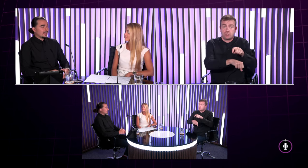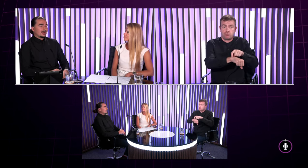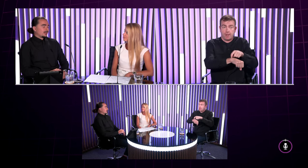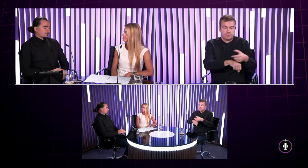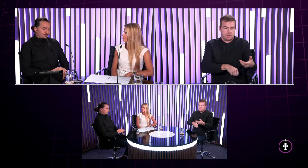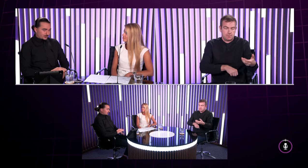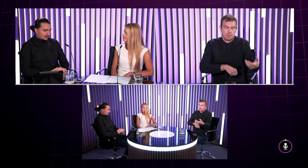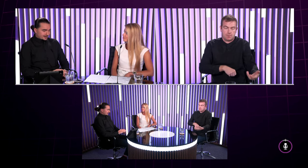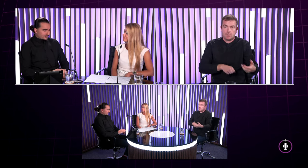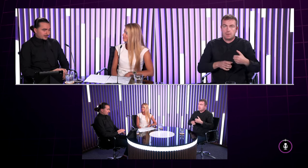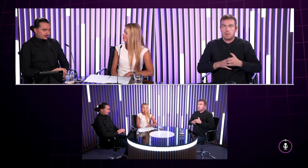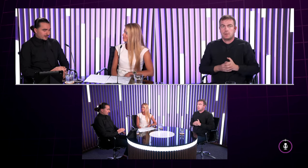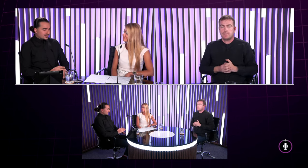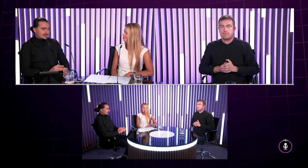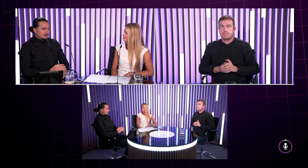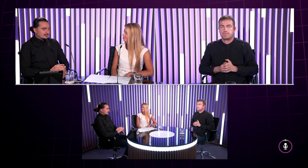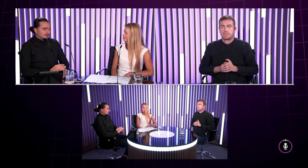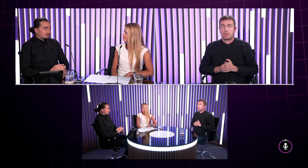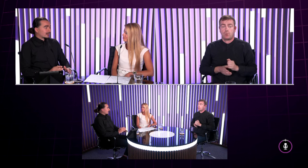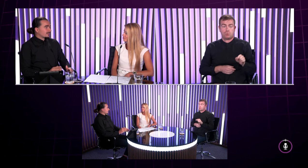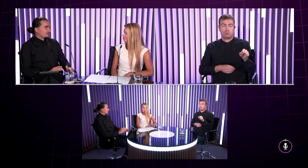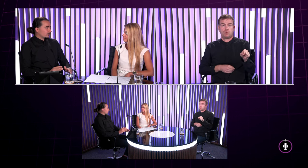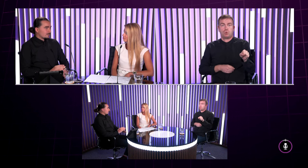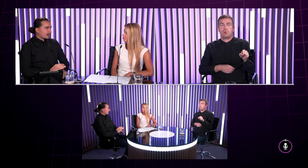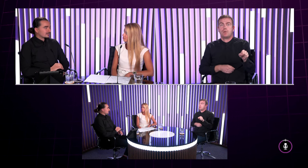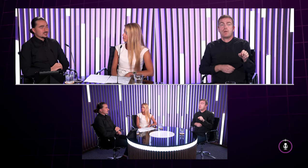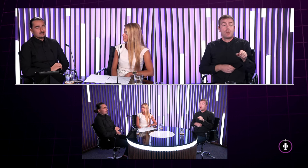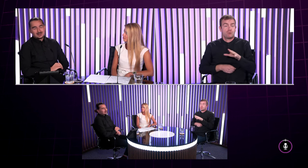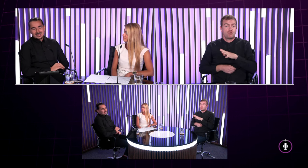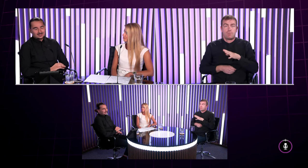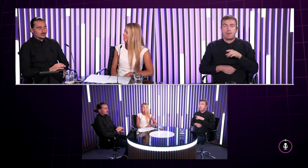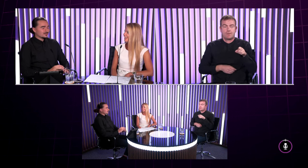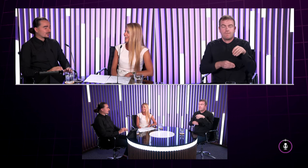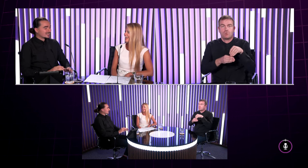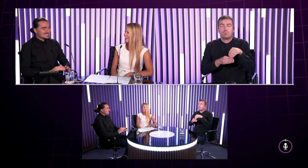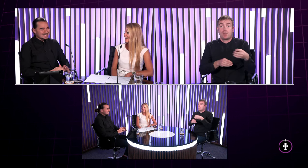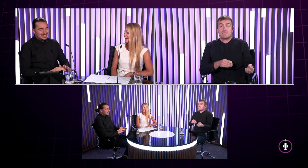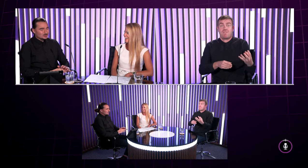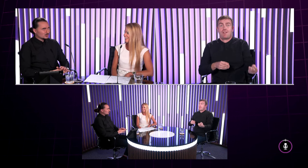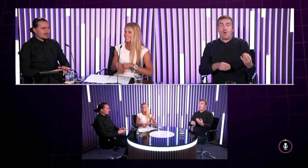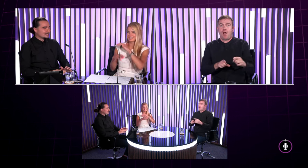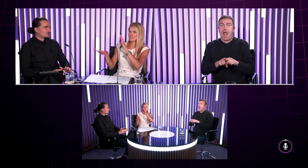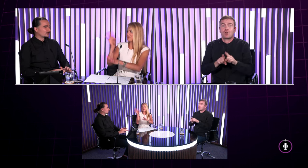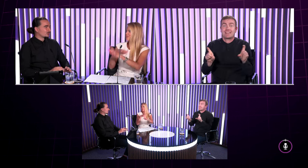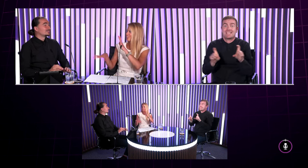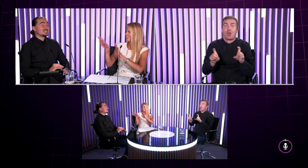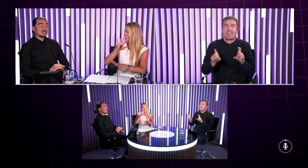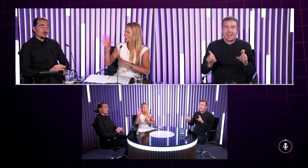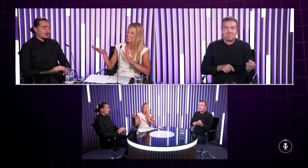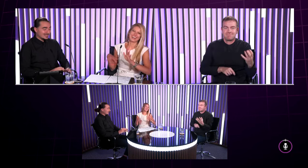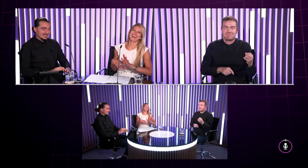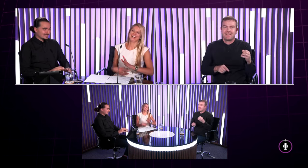zobudiť to je naozaj party to je party začne blikať to svetlo na celú tú izbu